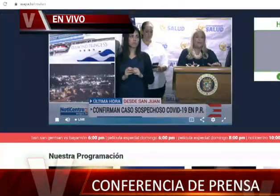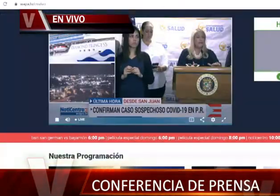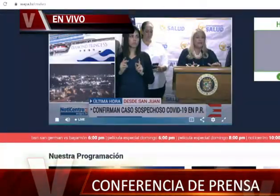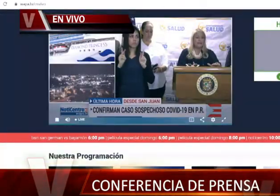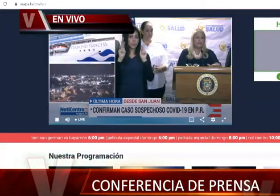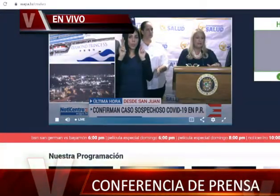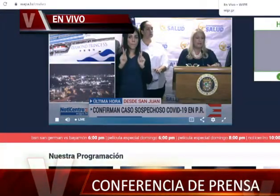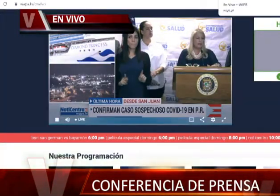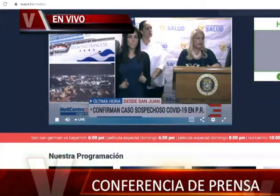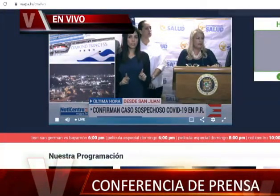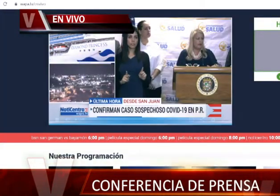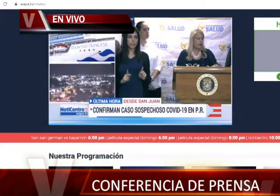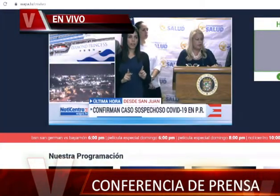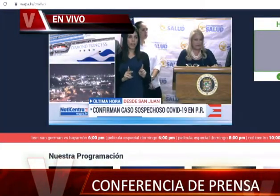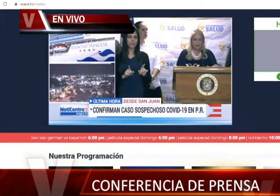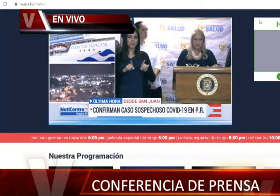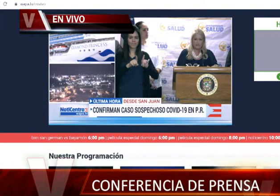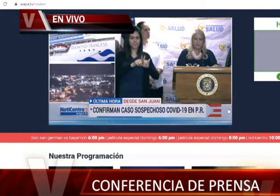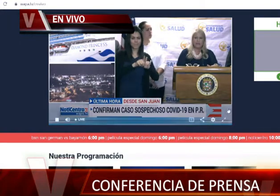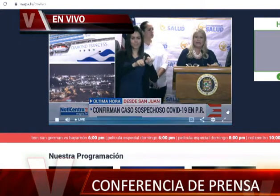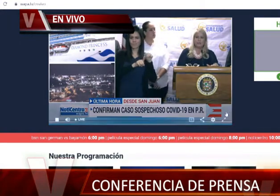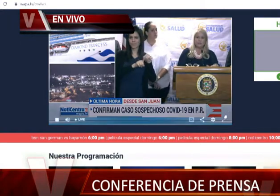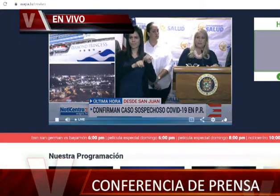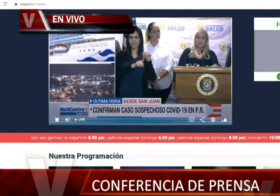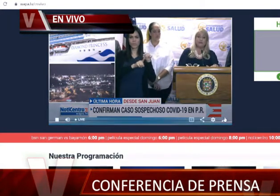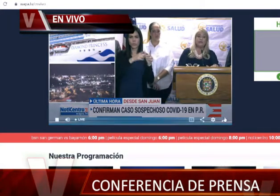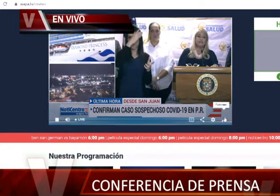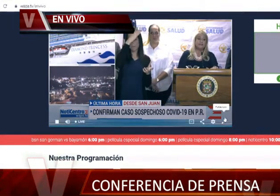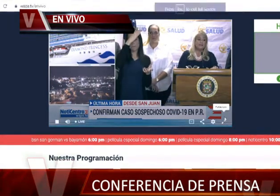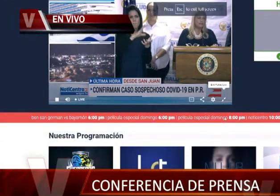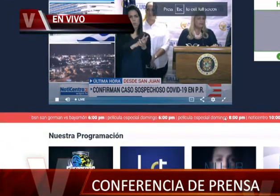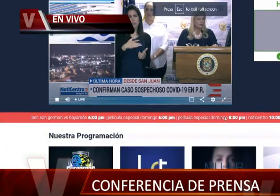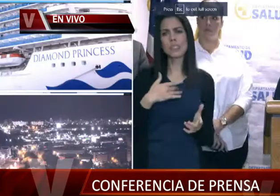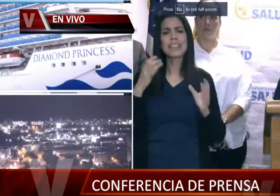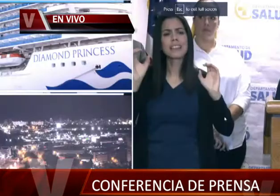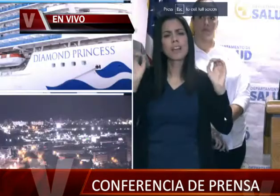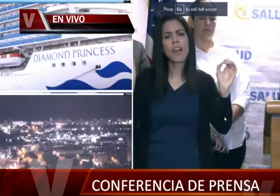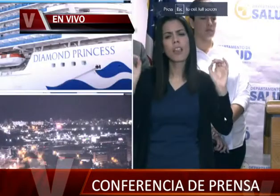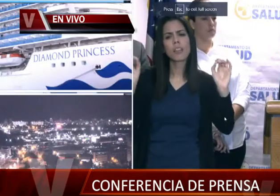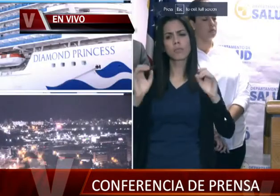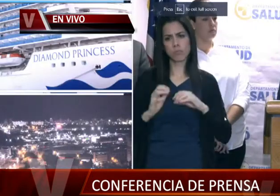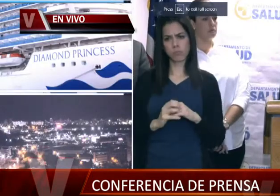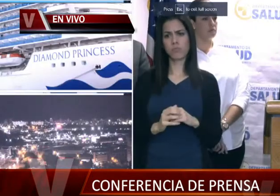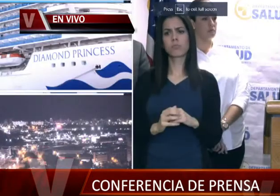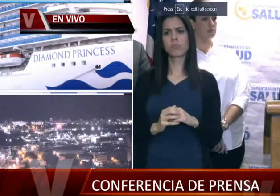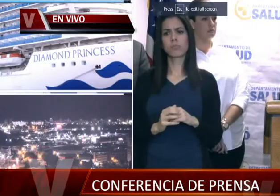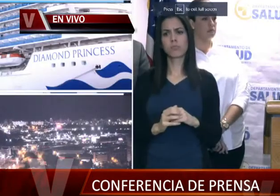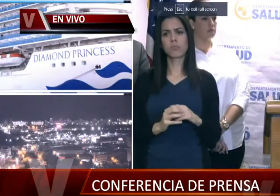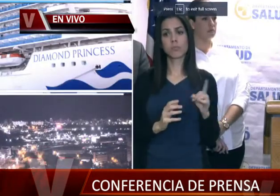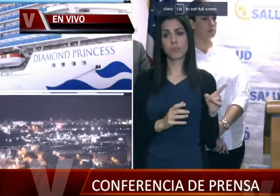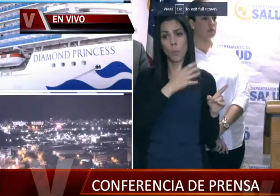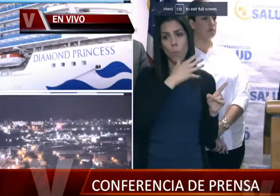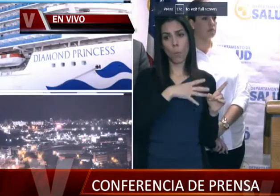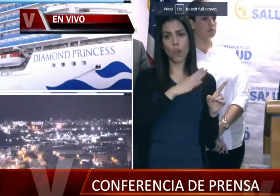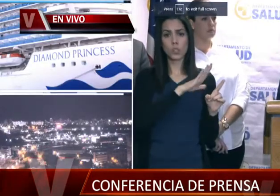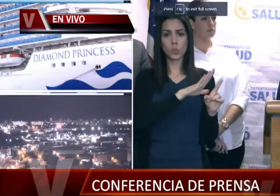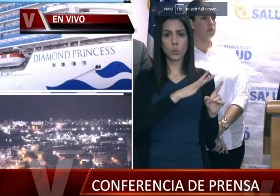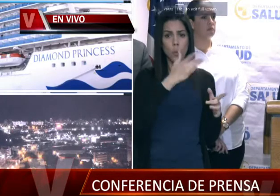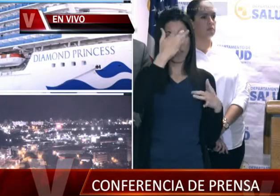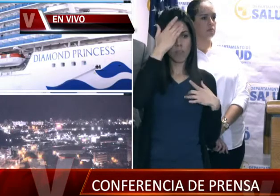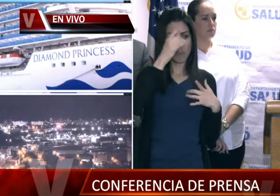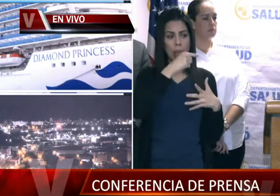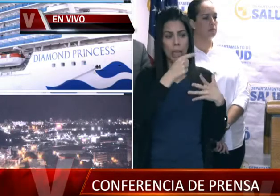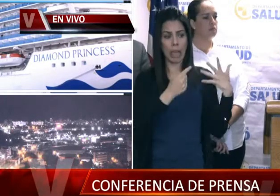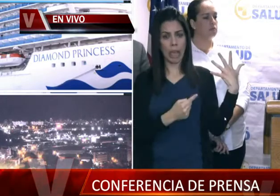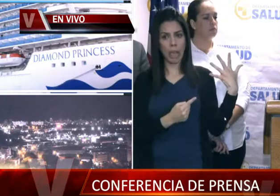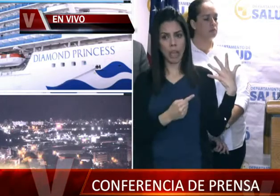estaba inmediatamente al lado de ella, que su esposo está sin síntomas y el cuadro de ella era un cuadro de otra condición.